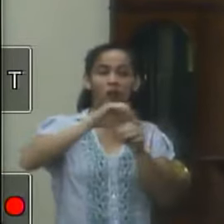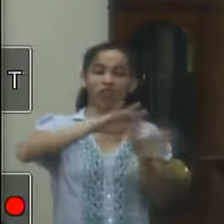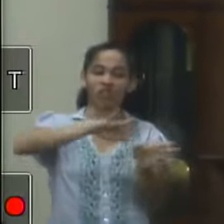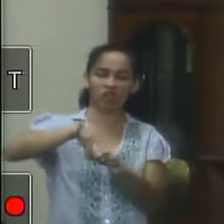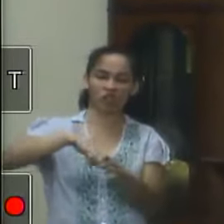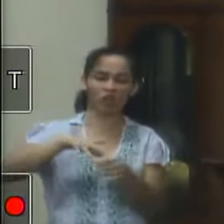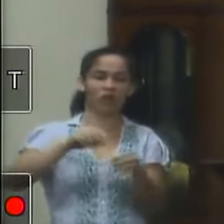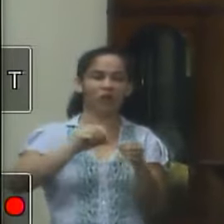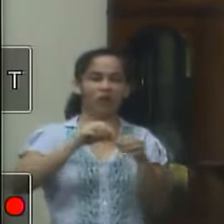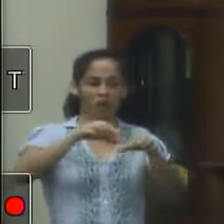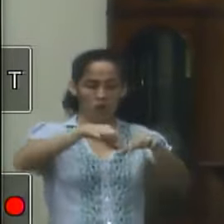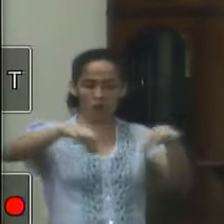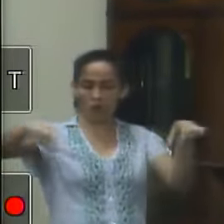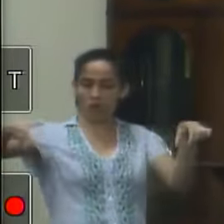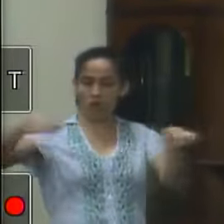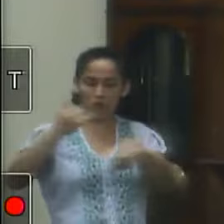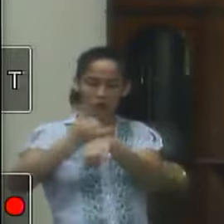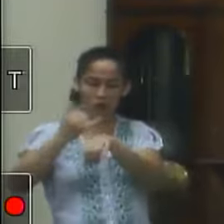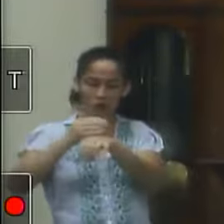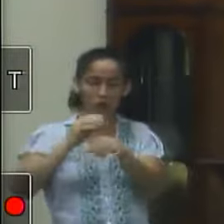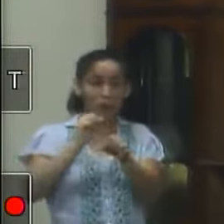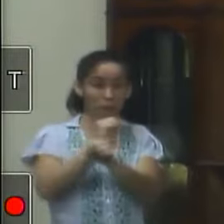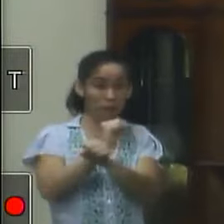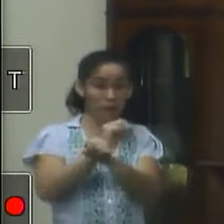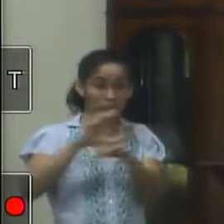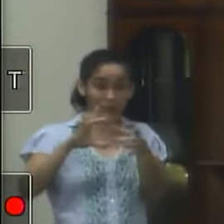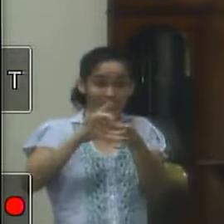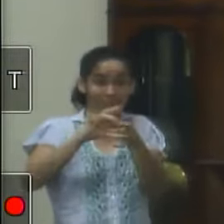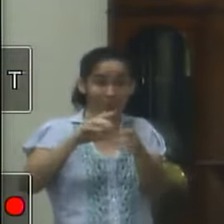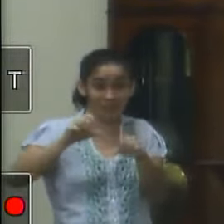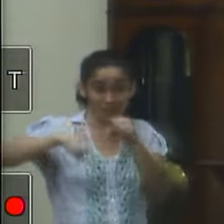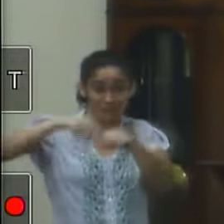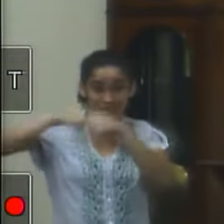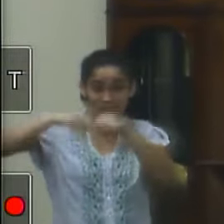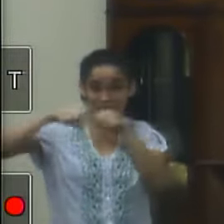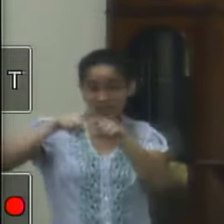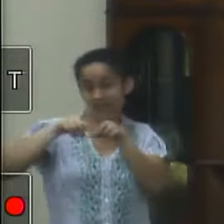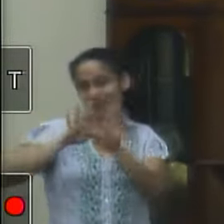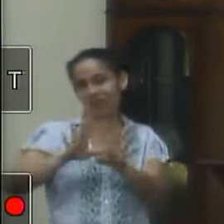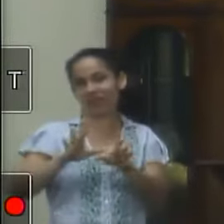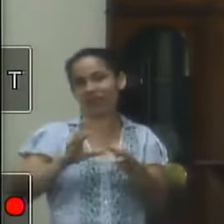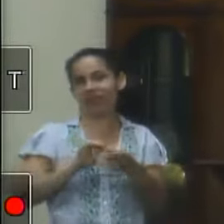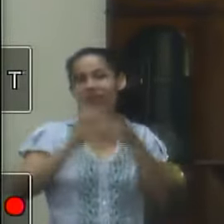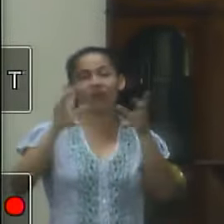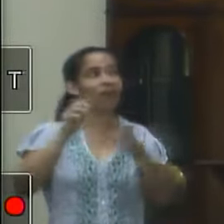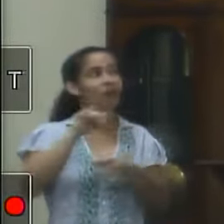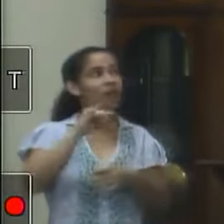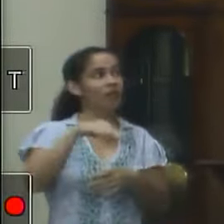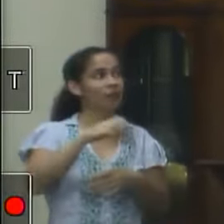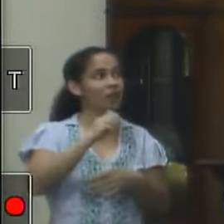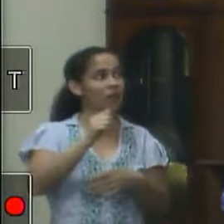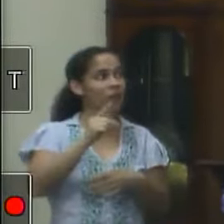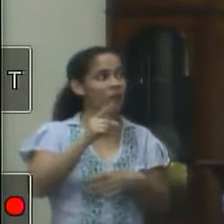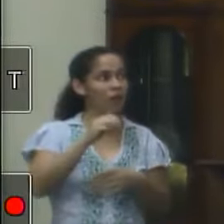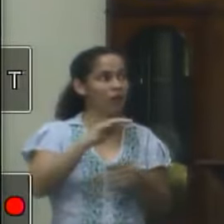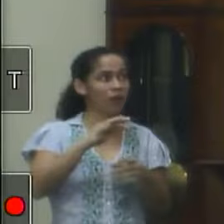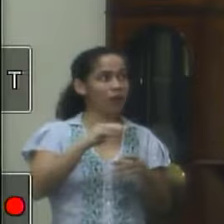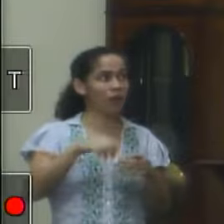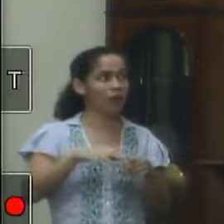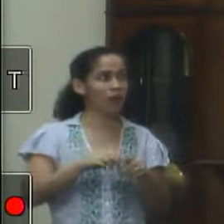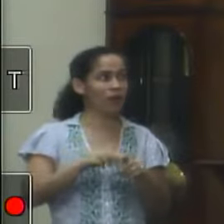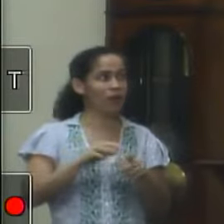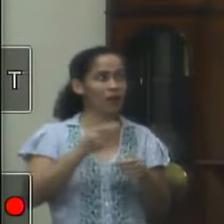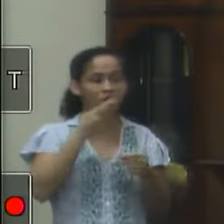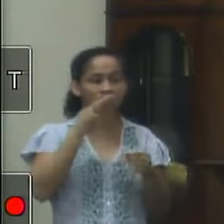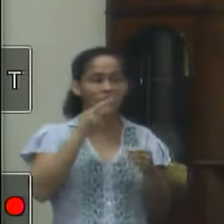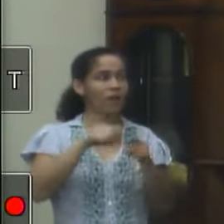favorecer as pessoas andarem de bicicleta falei com o prefeito já tem autorização do INEPAC pode dinamitar aquilo tudo lá mas como ninguém